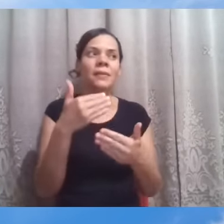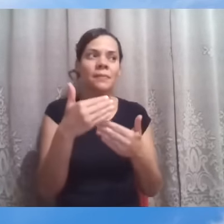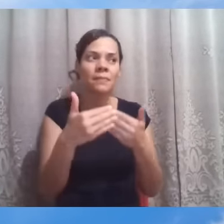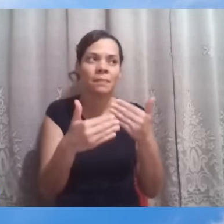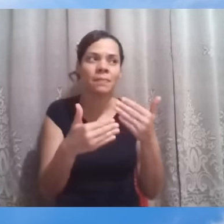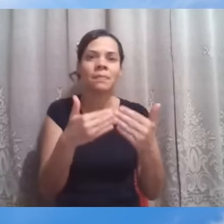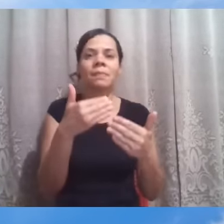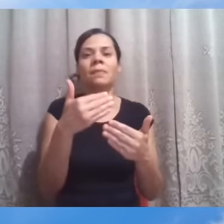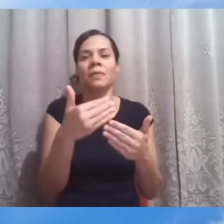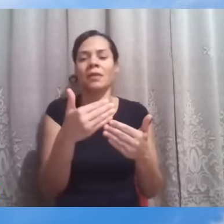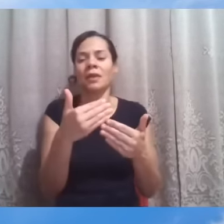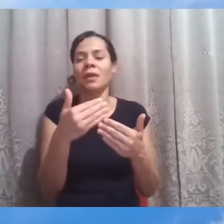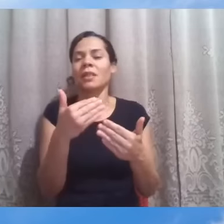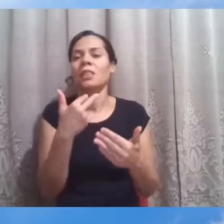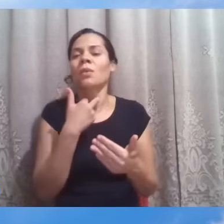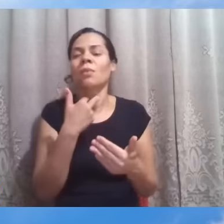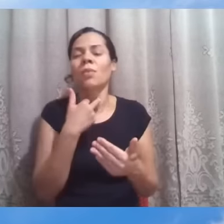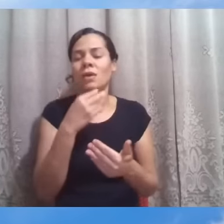sem desanimar.